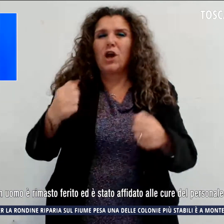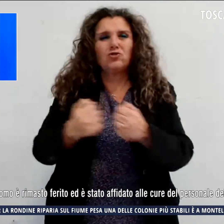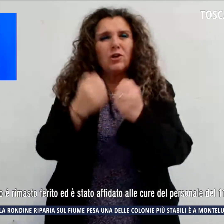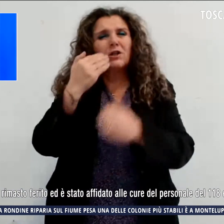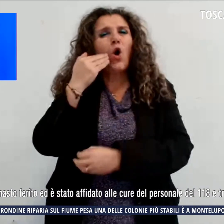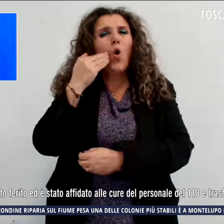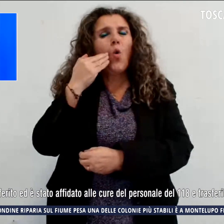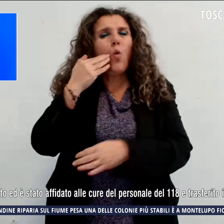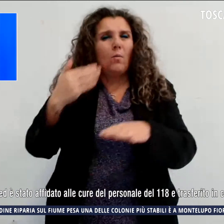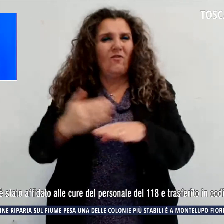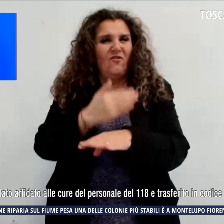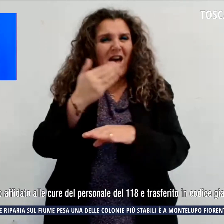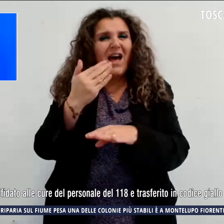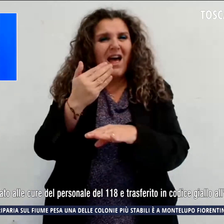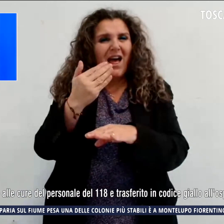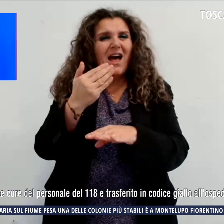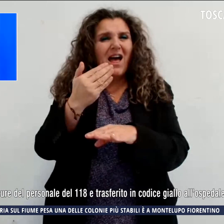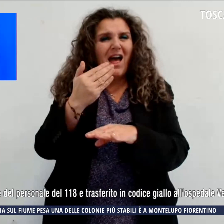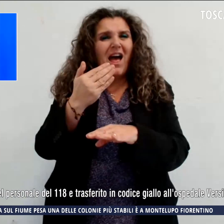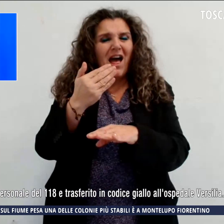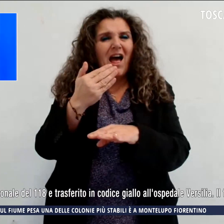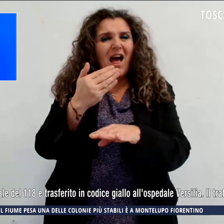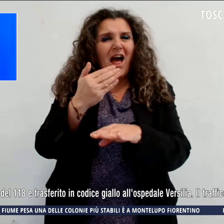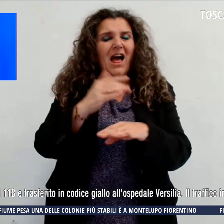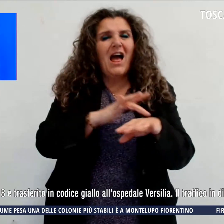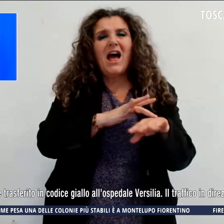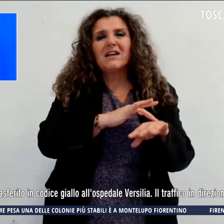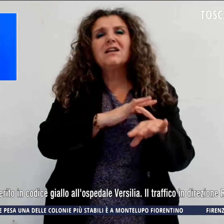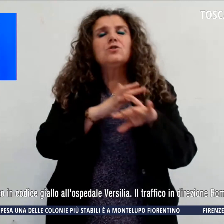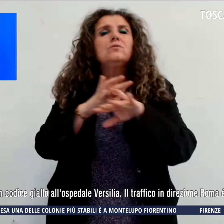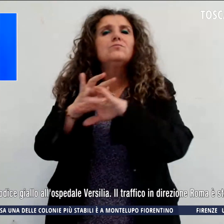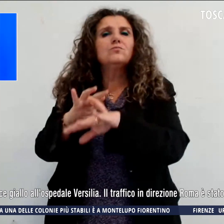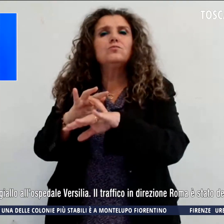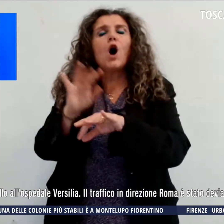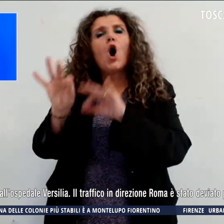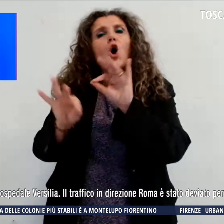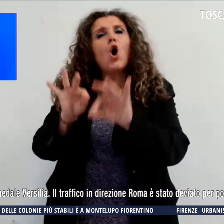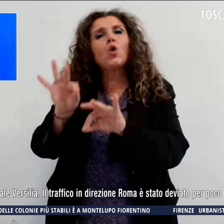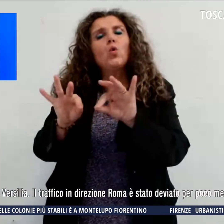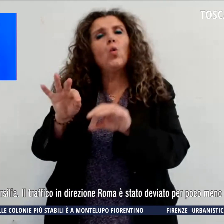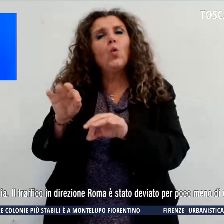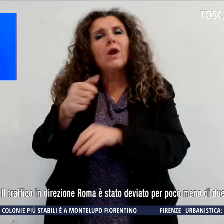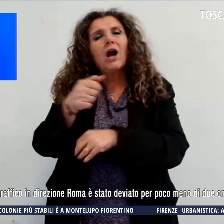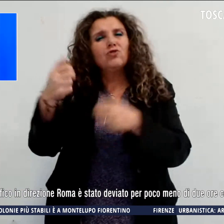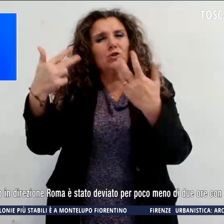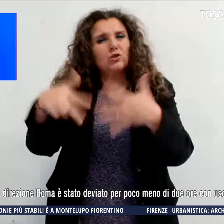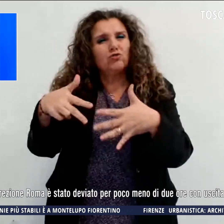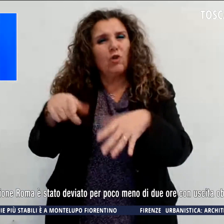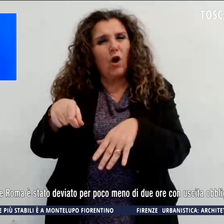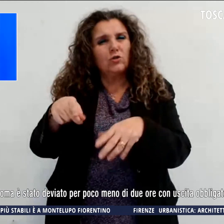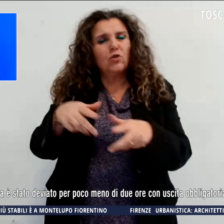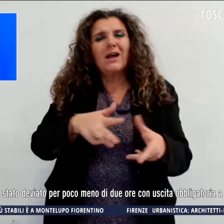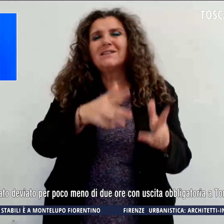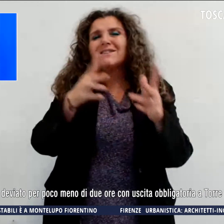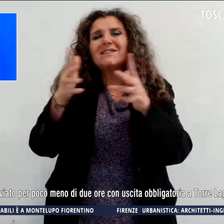ferito, è stato affidato alle cure del personale del 118 e trasferito in